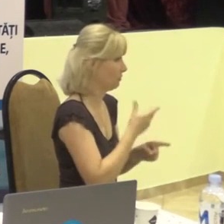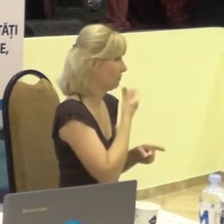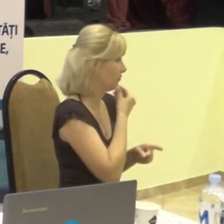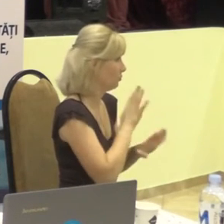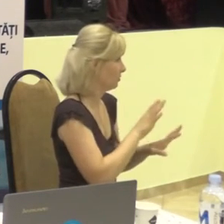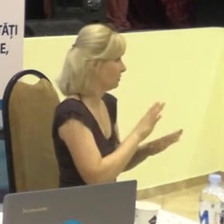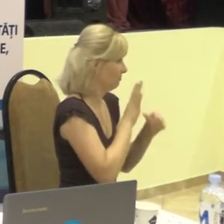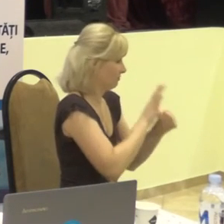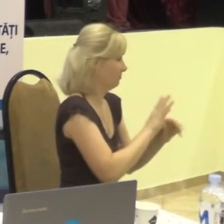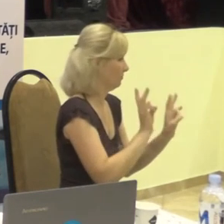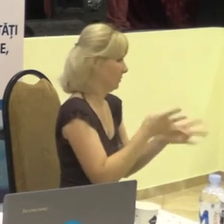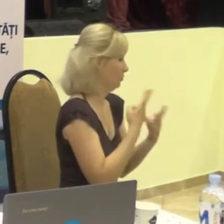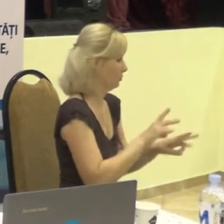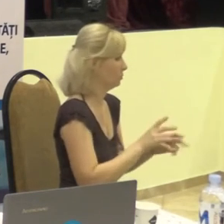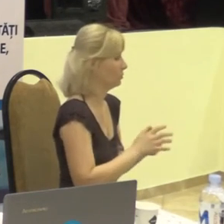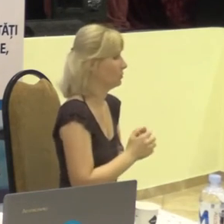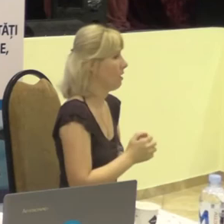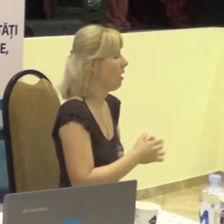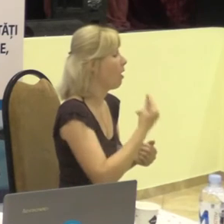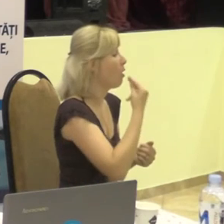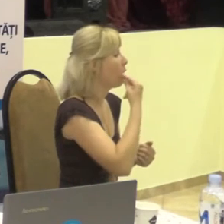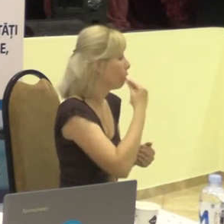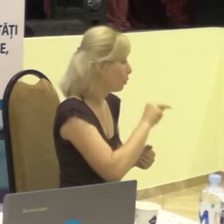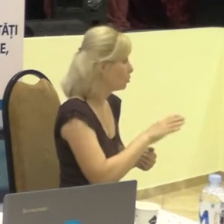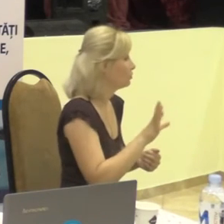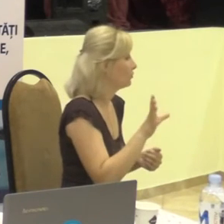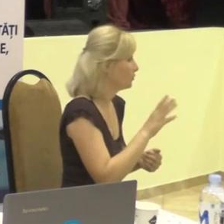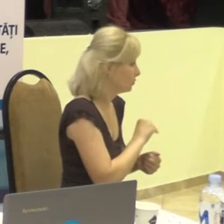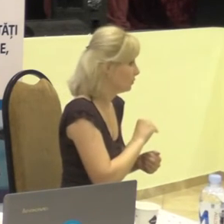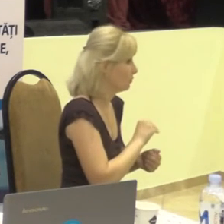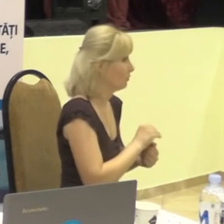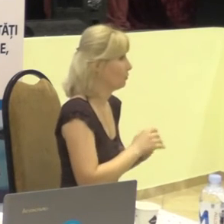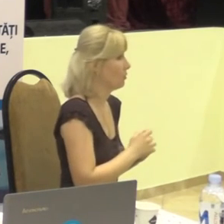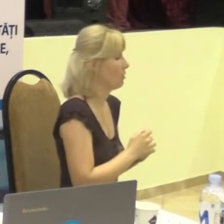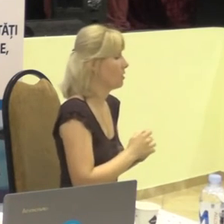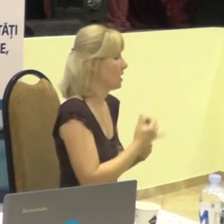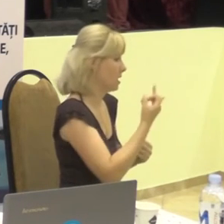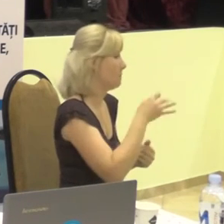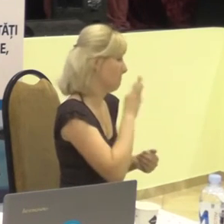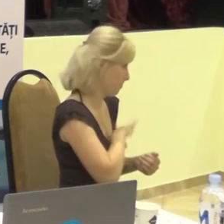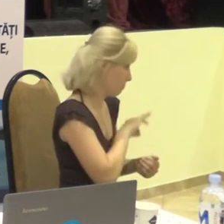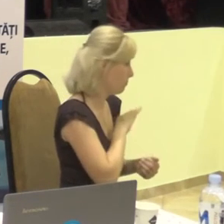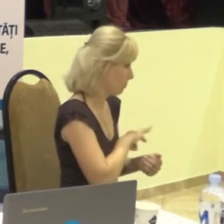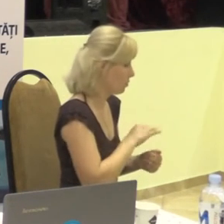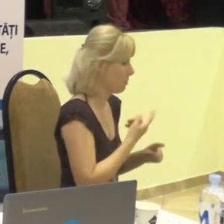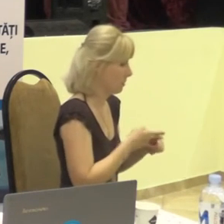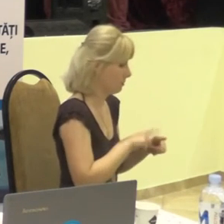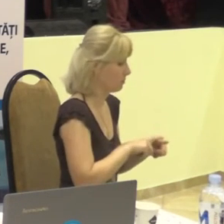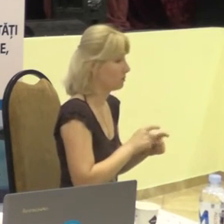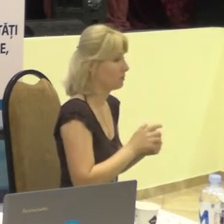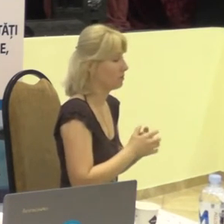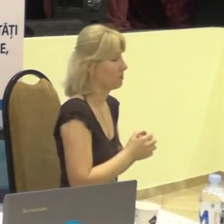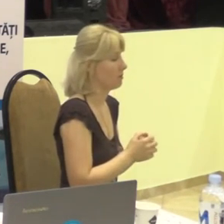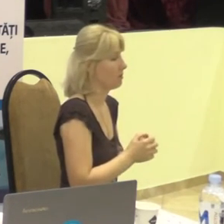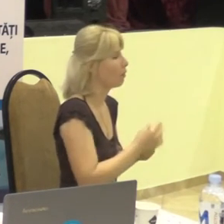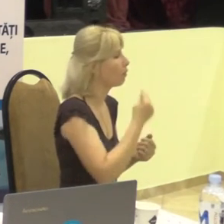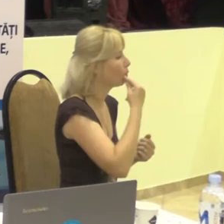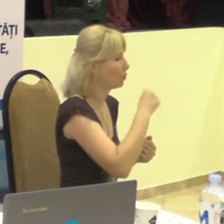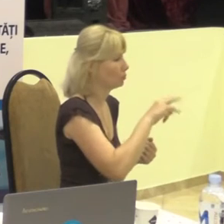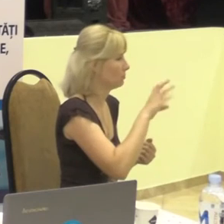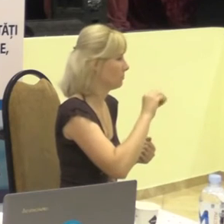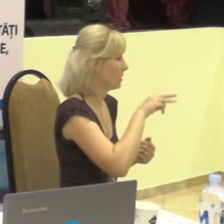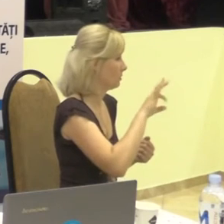Și cel mai bun și efectiv metodă